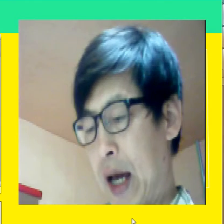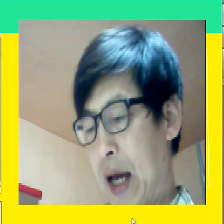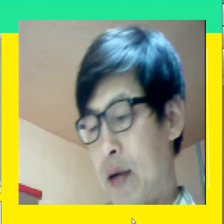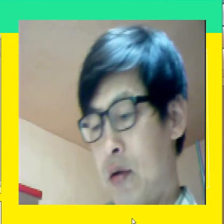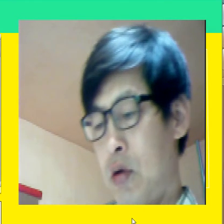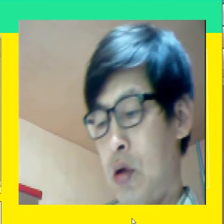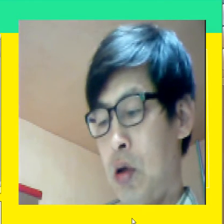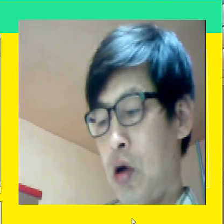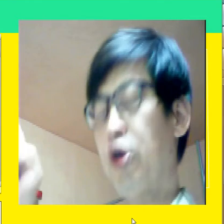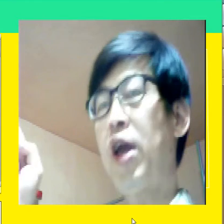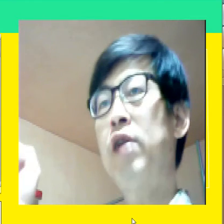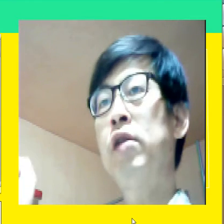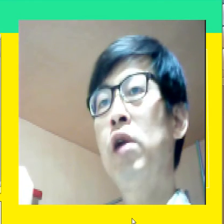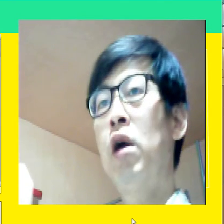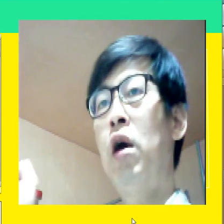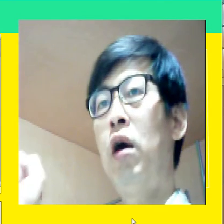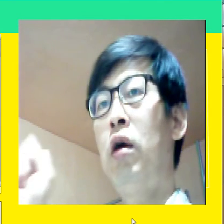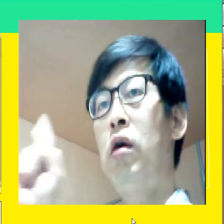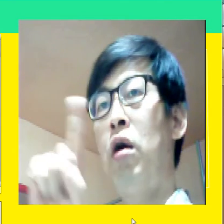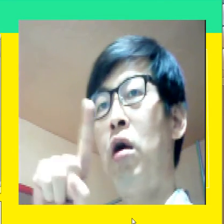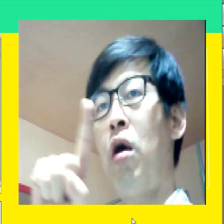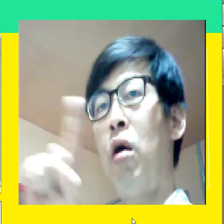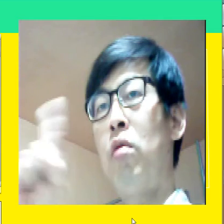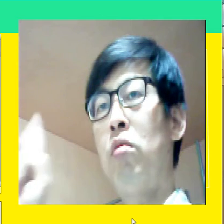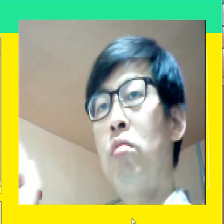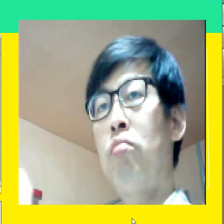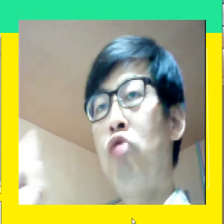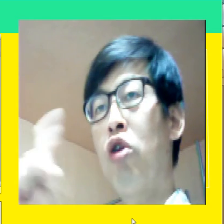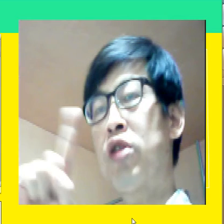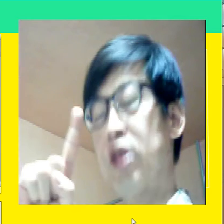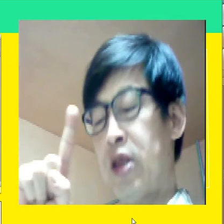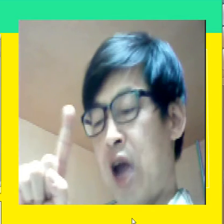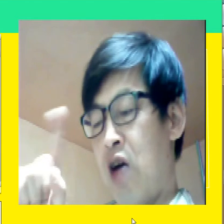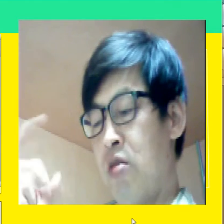어떻게는 무엇 다음에